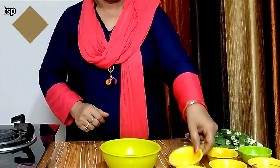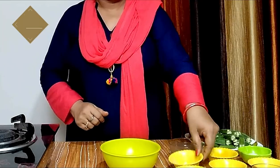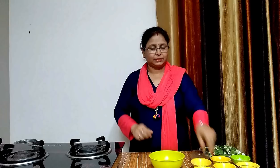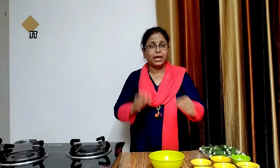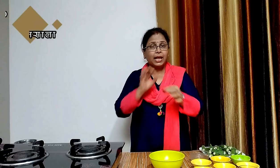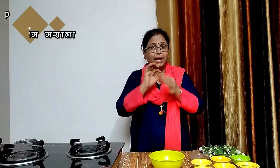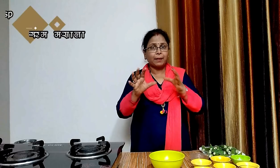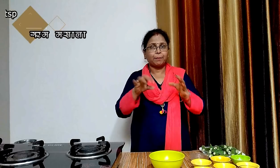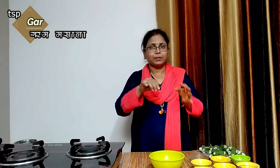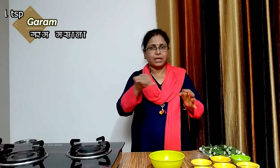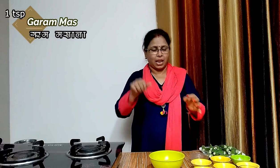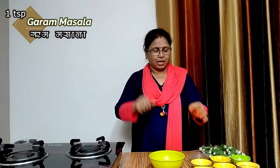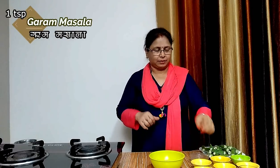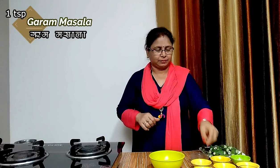एक चमच करम मसाला